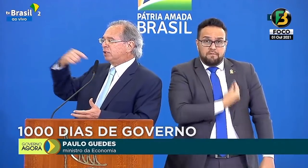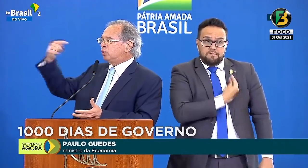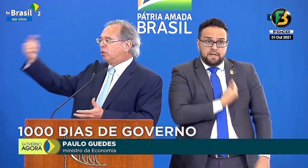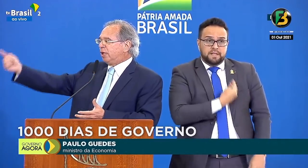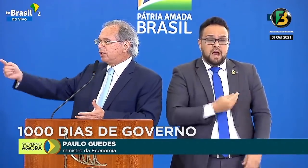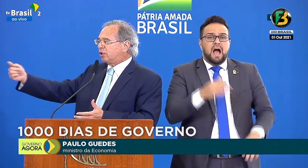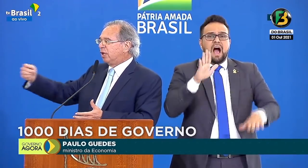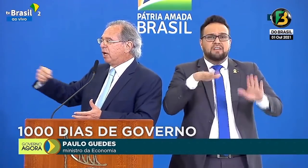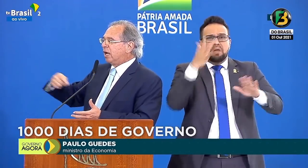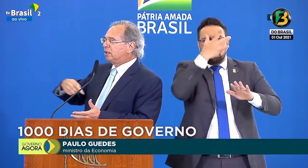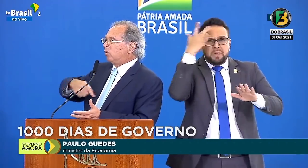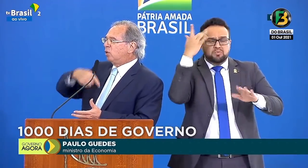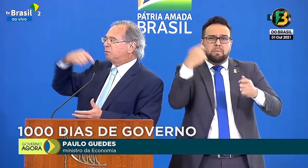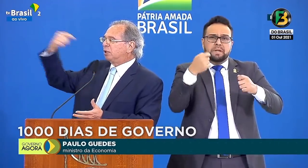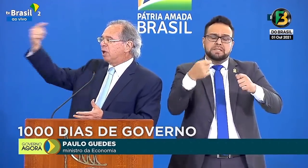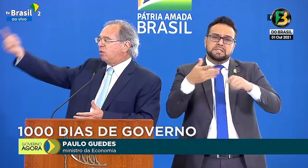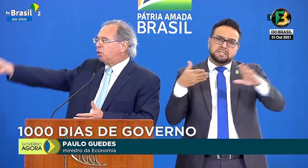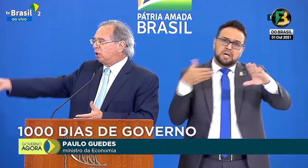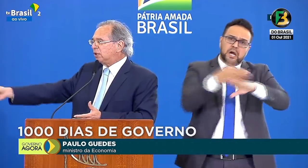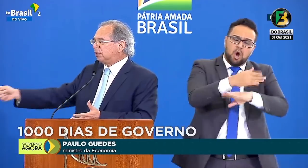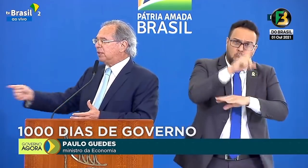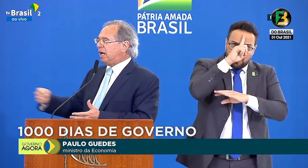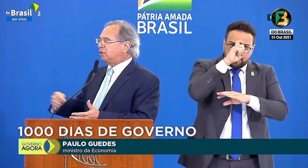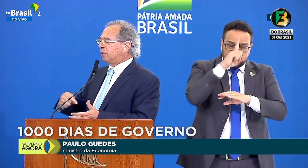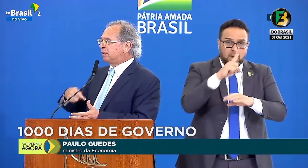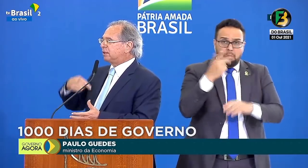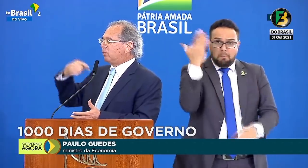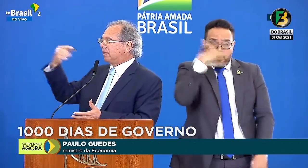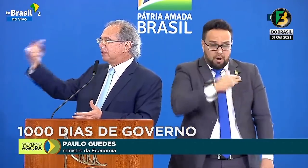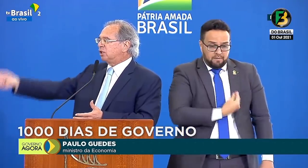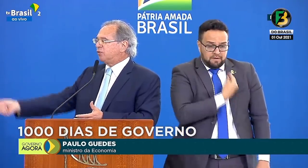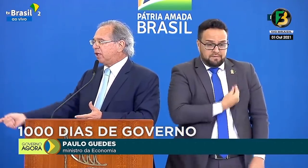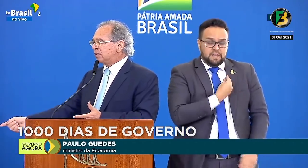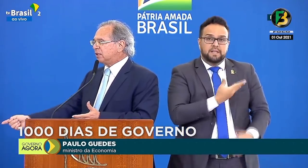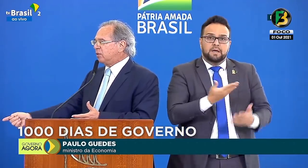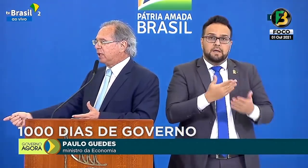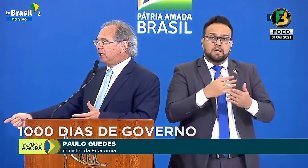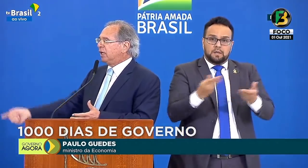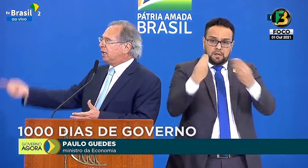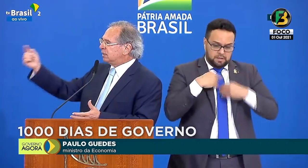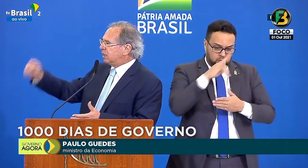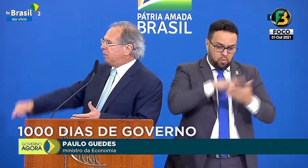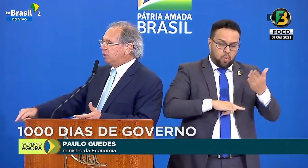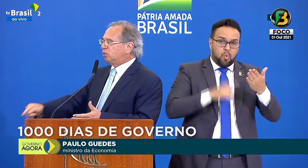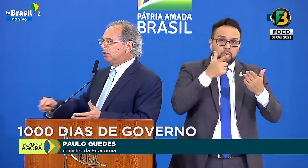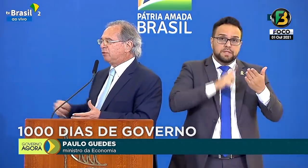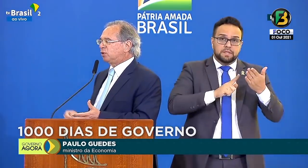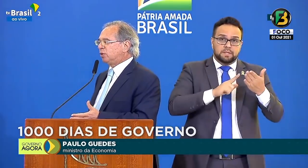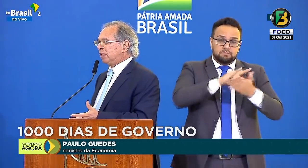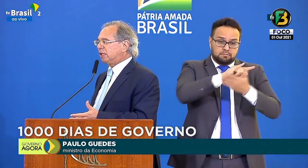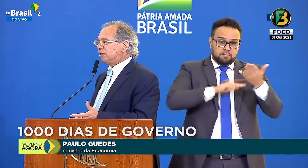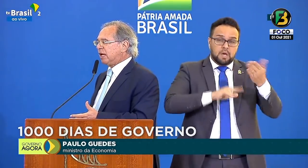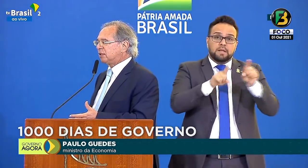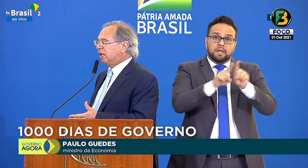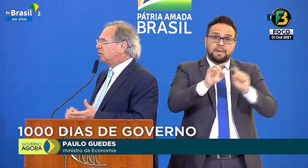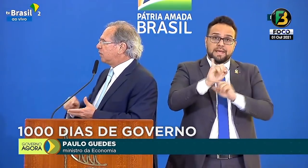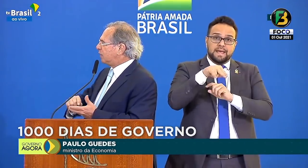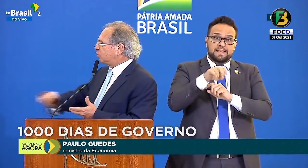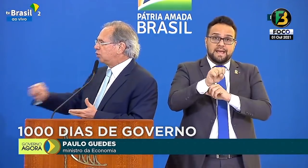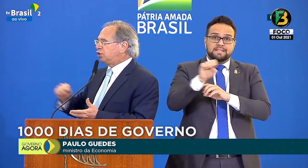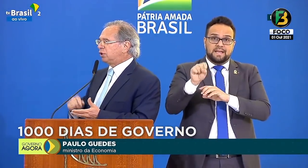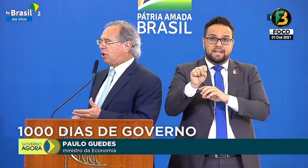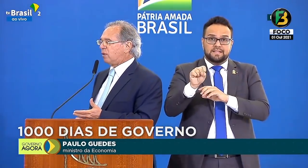viajar às vezes doente até um hospital em outra cidade para ter uma certificação e receber o serviço do INSS,